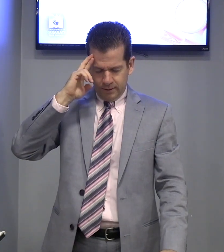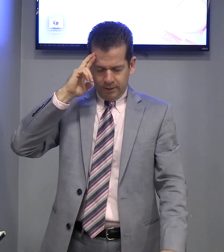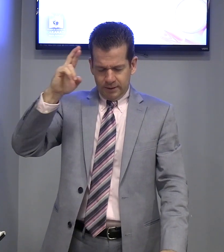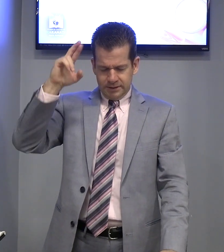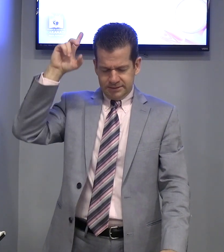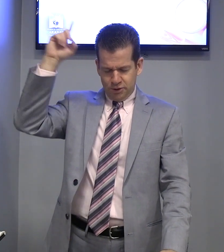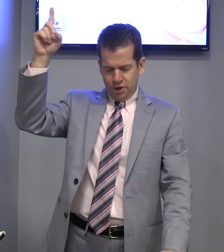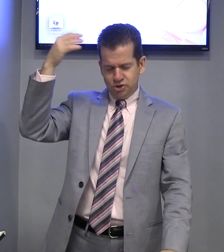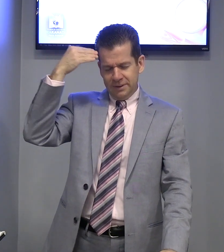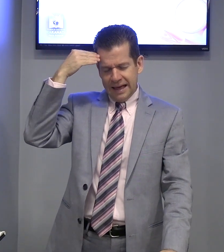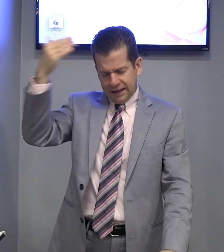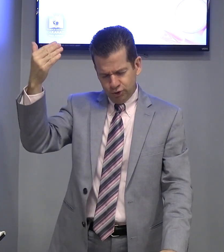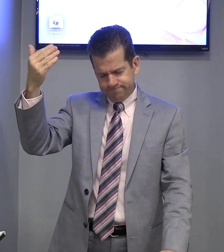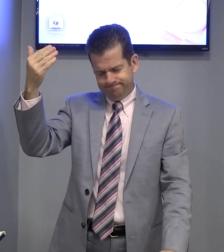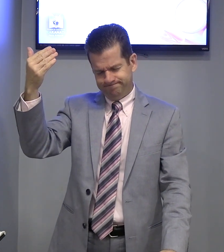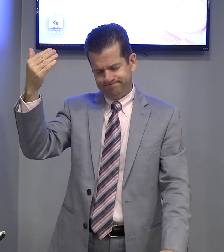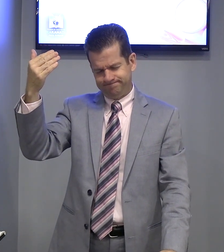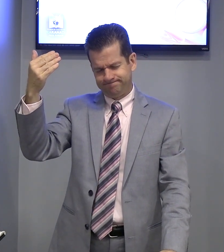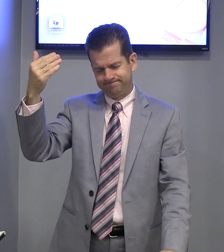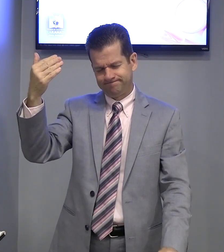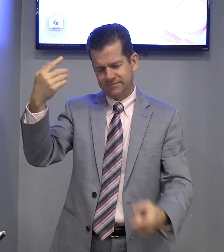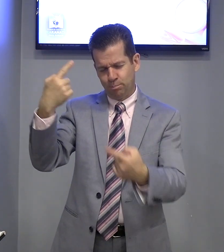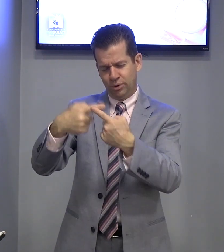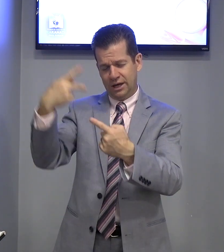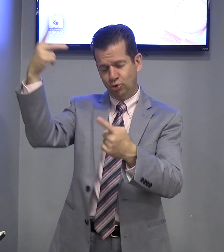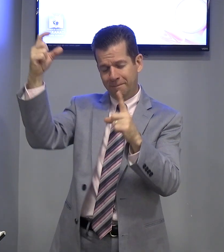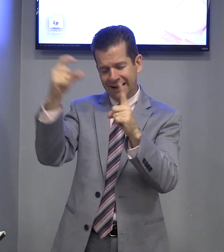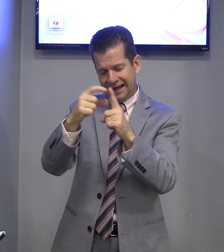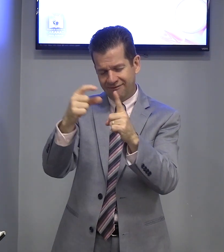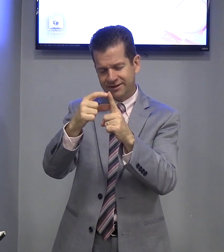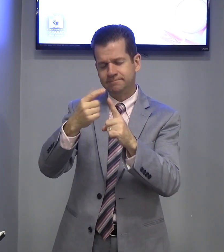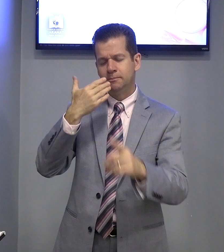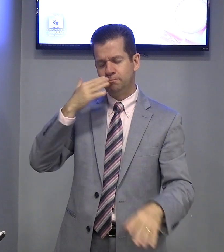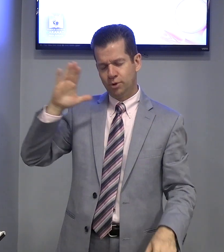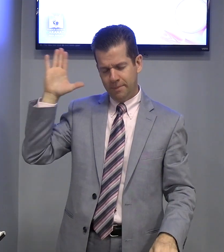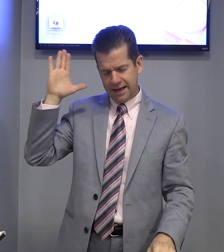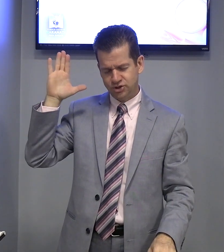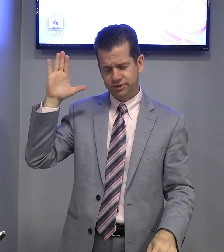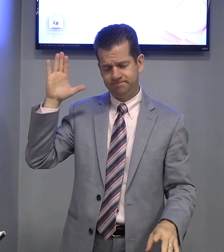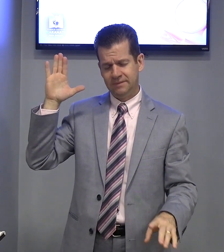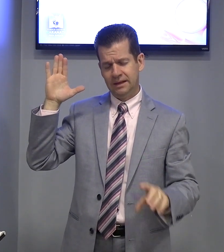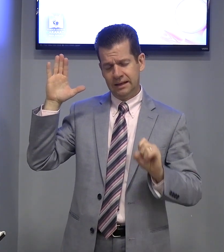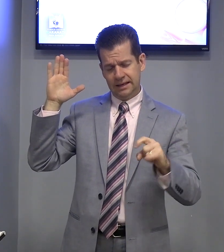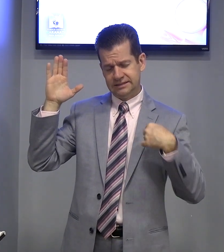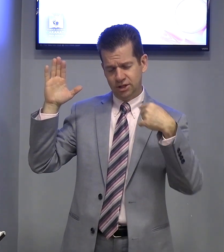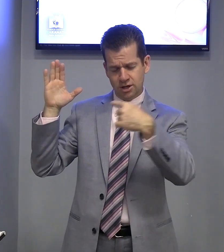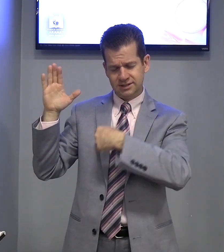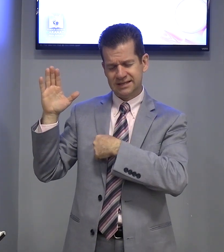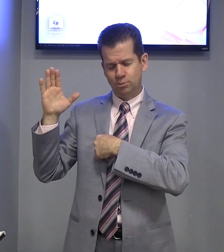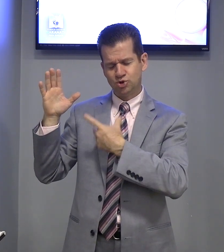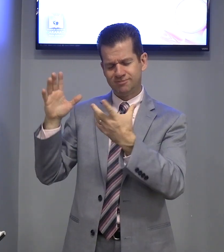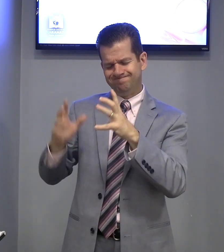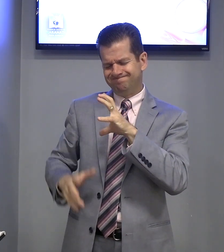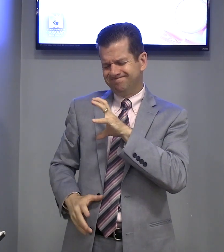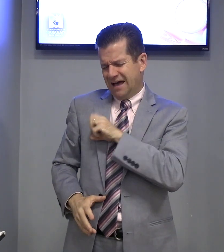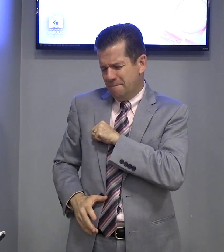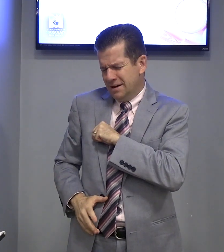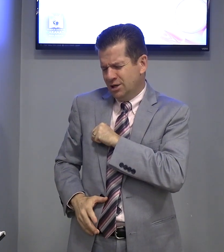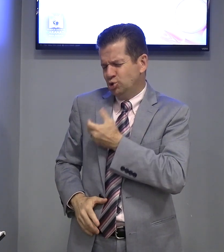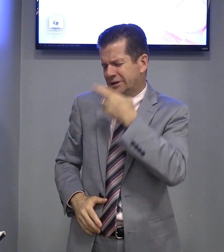Senhor Deus Obrigado Porque a tua palavra Tomete Que se nós estamos Amando